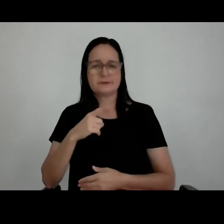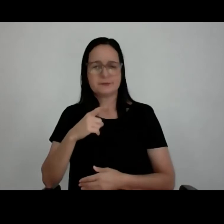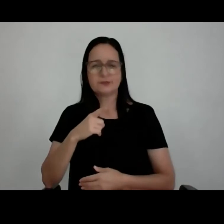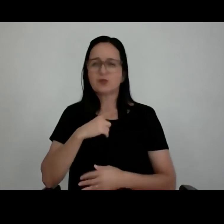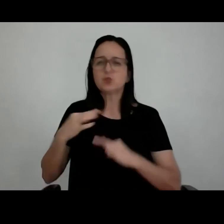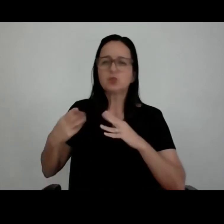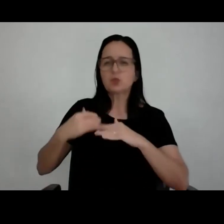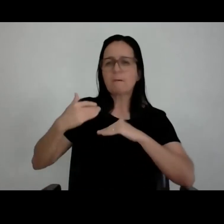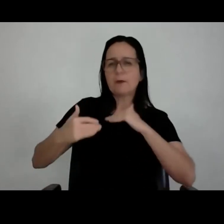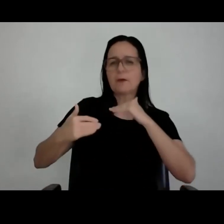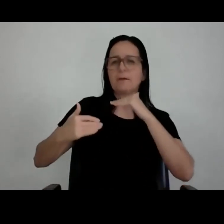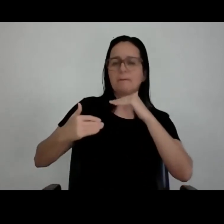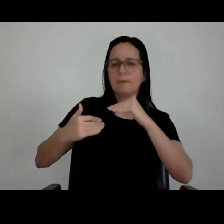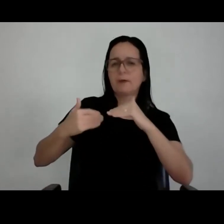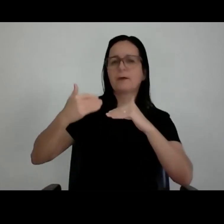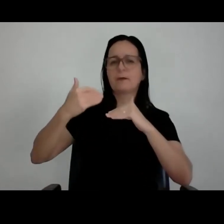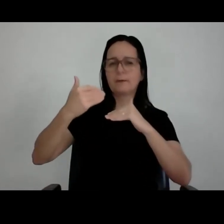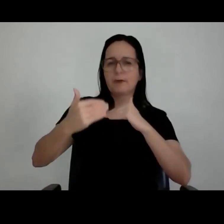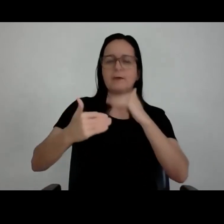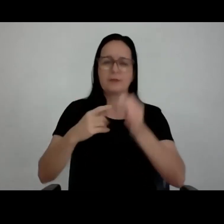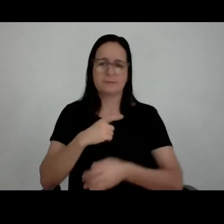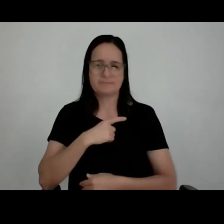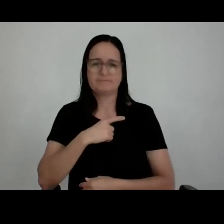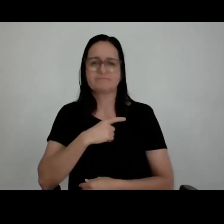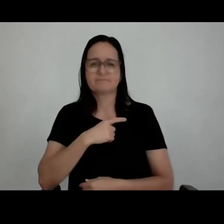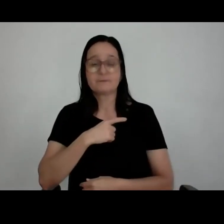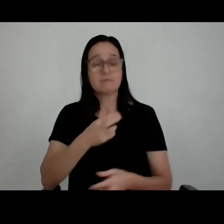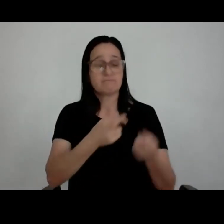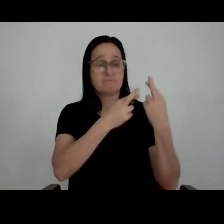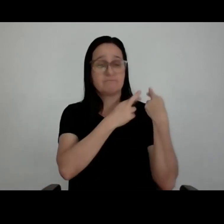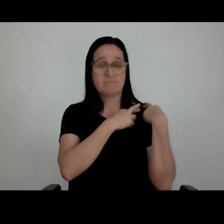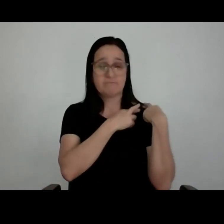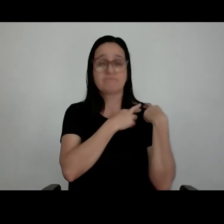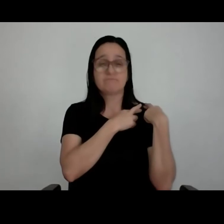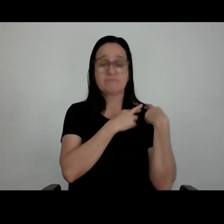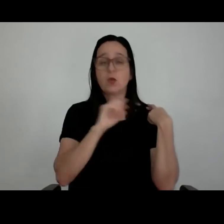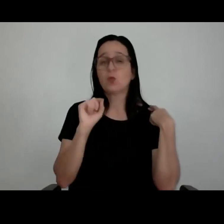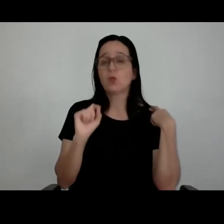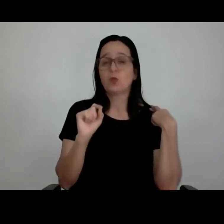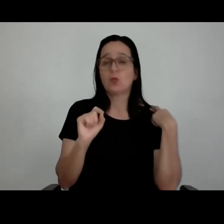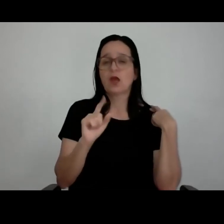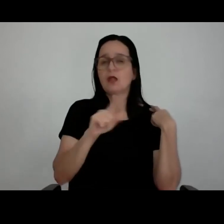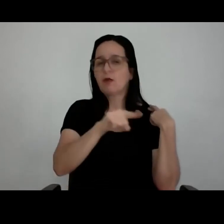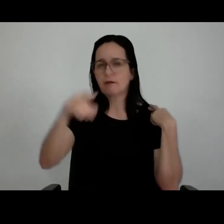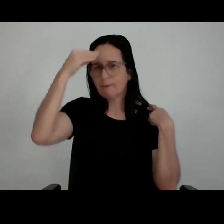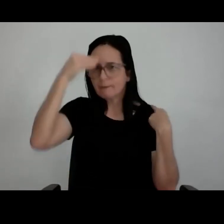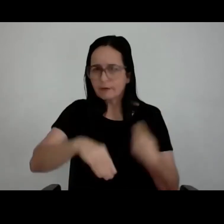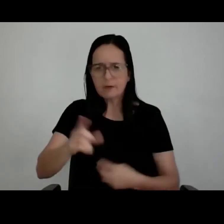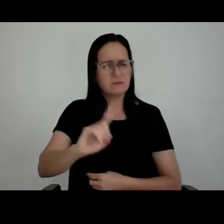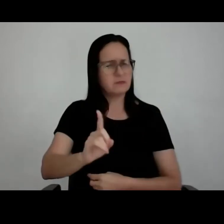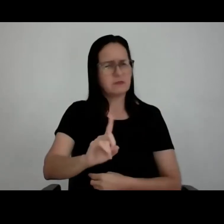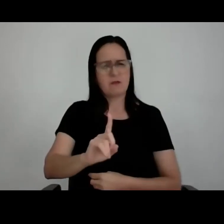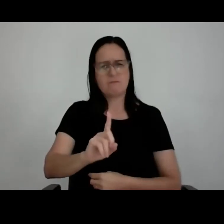funcionando direitinho. Então, essa responsabilidade, isso aqui que estou falando não é para desestimular ninguém, não, muito pelo contrário, entendeu?